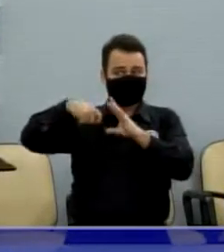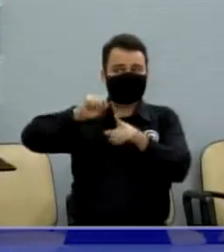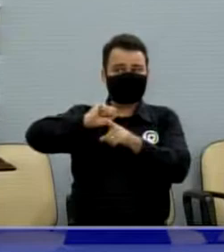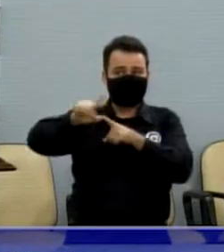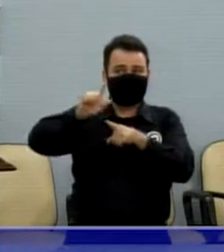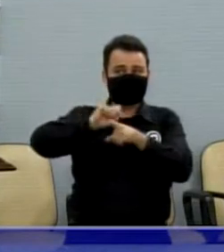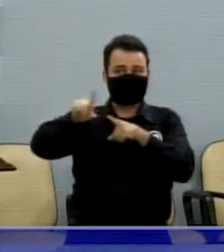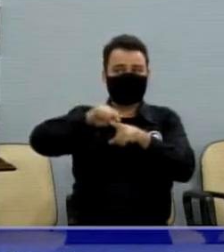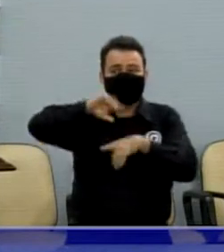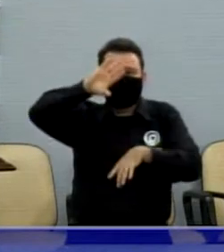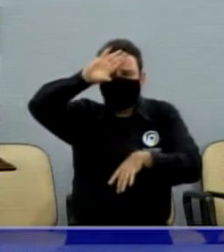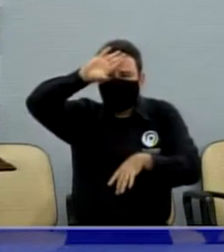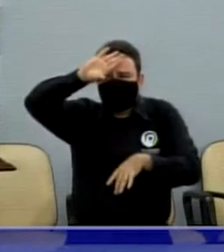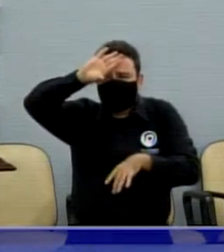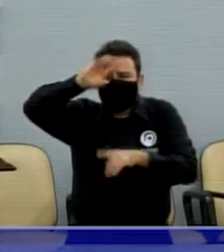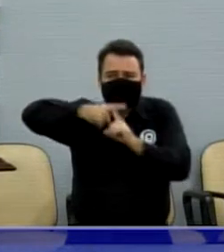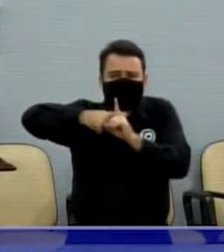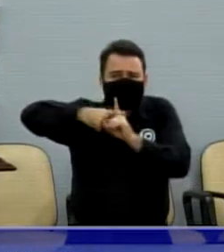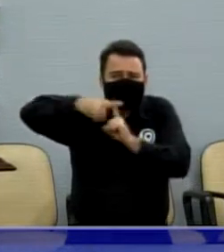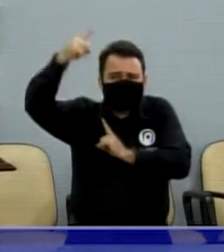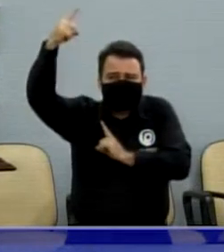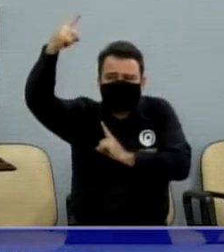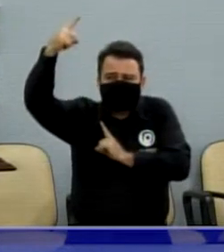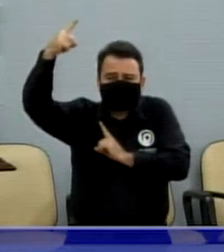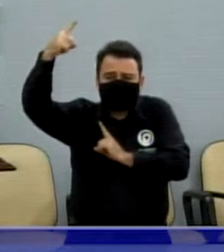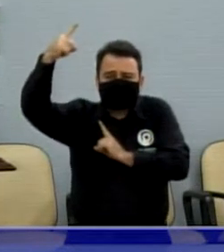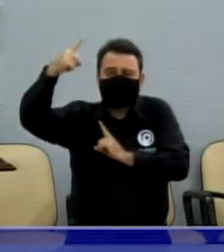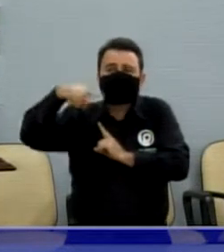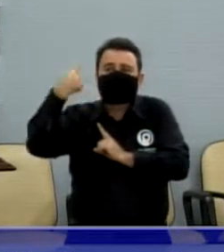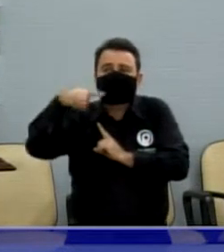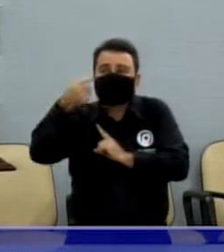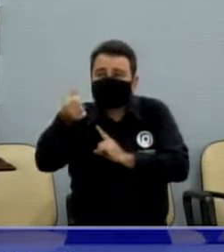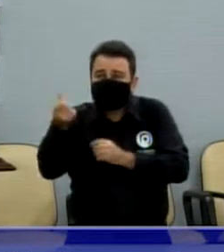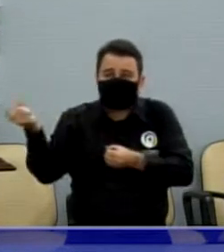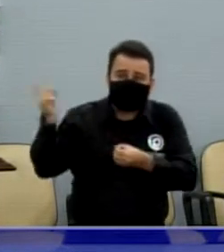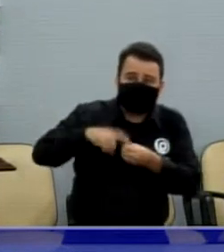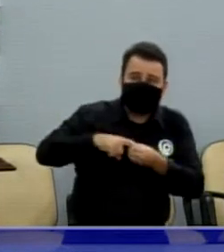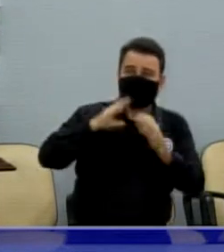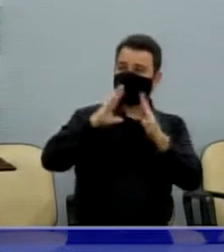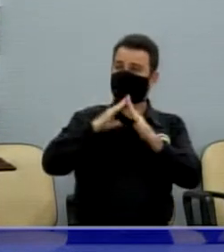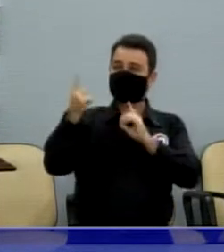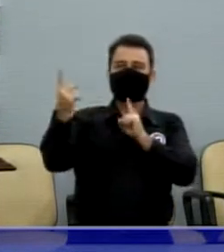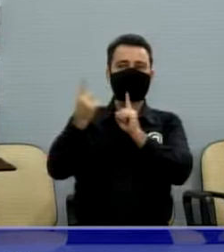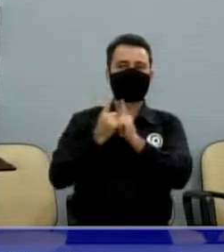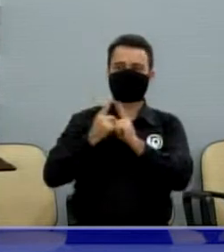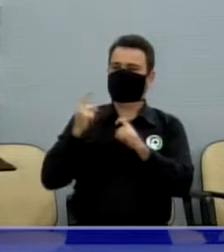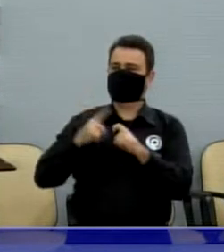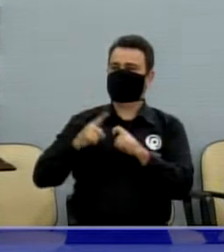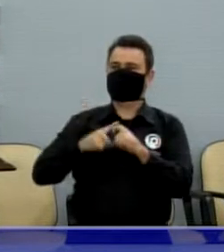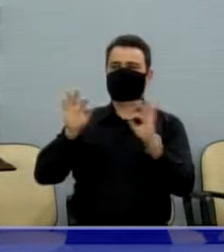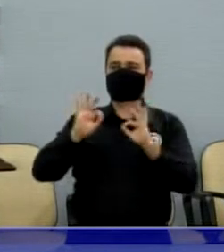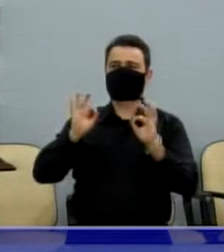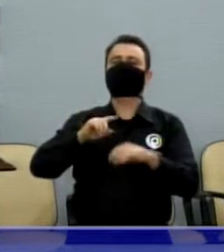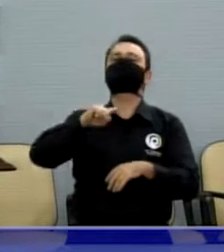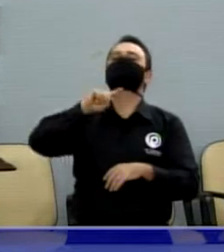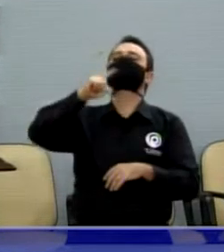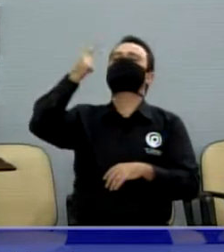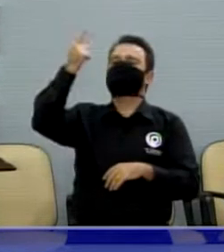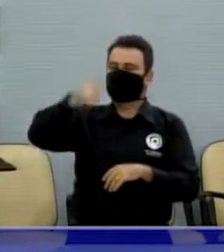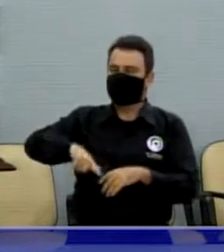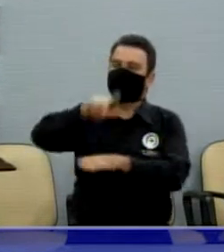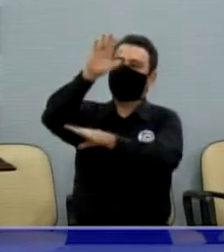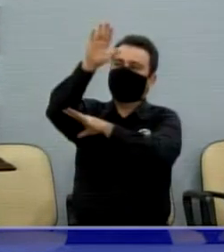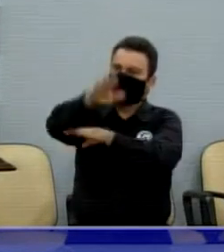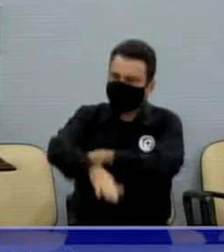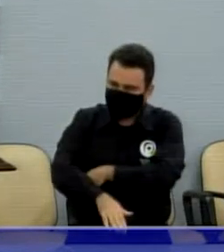febre, queimando de febre, teve que voltar para casa depois de três horas, voltou sem atendimento, voltou no período da tarde, ficou mais três horas e